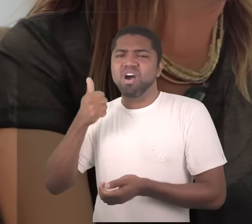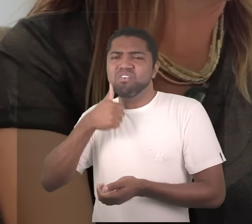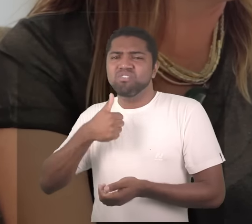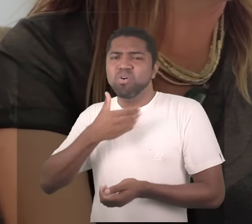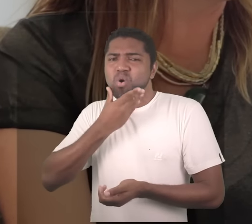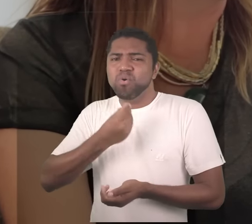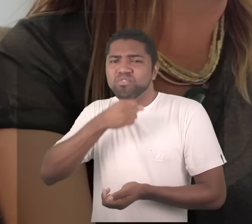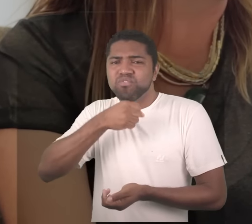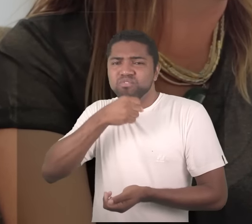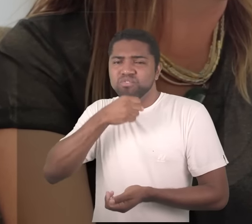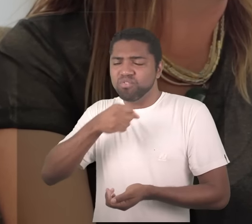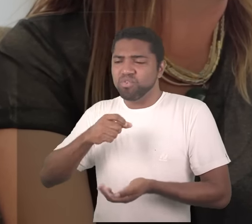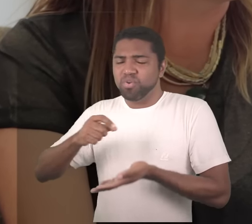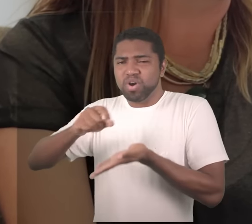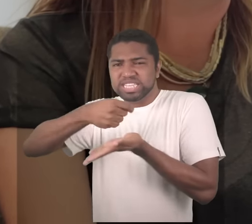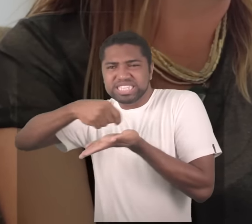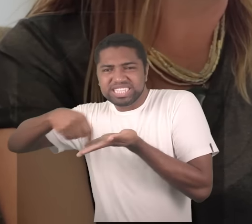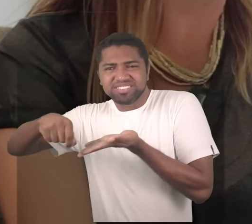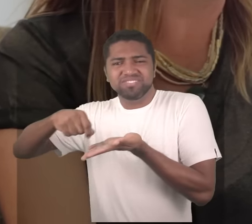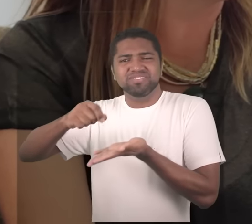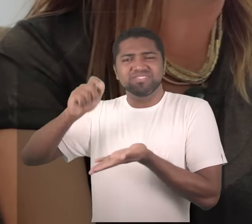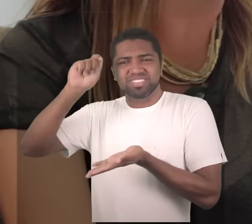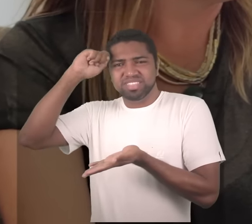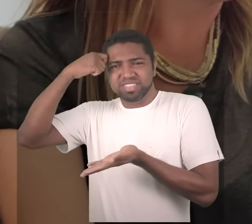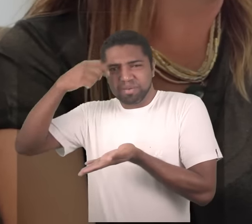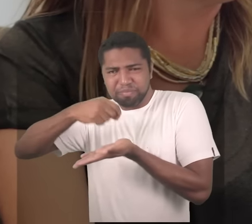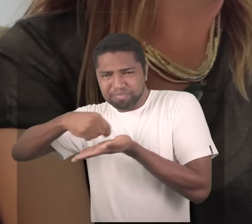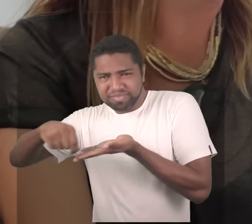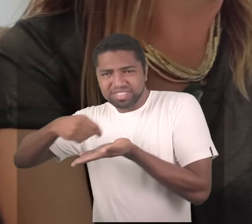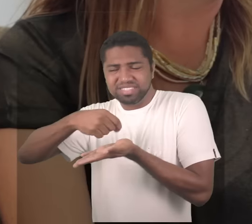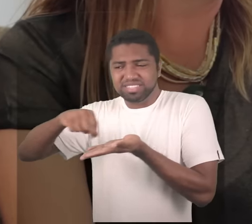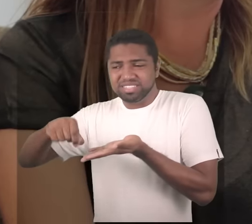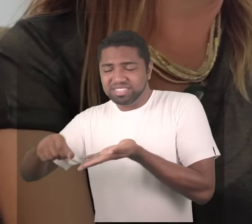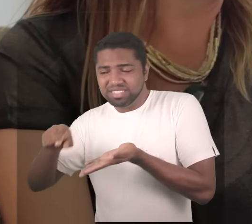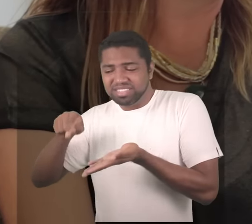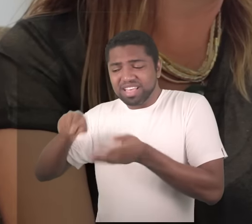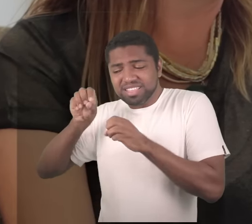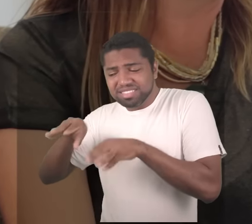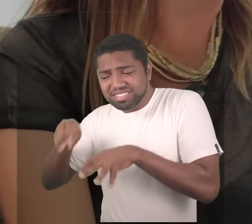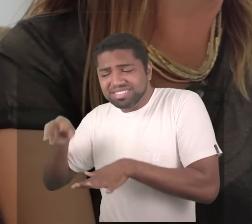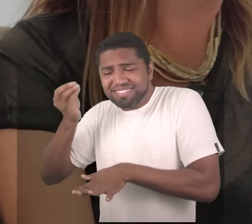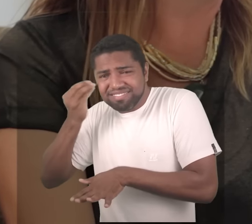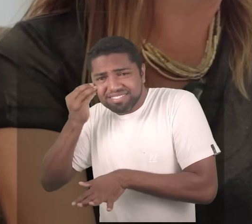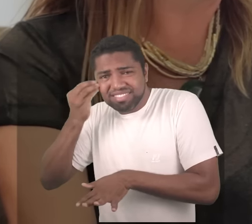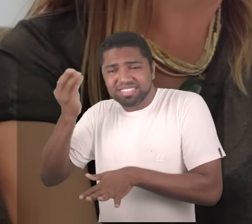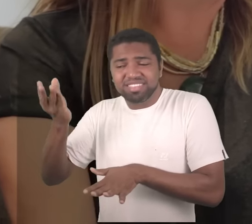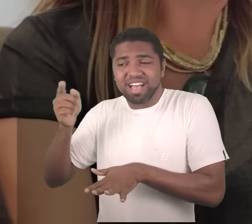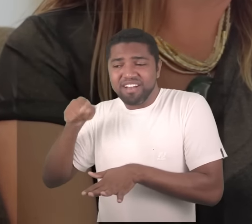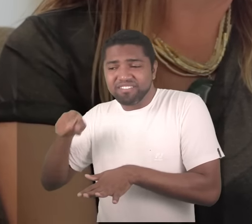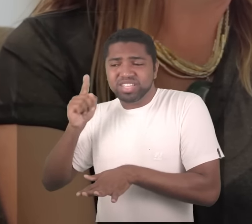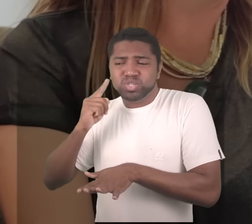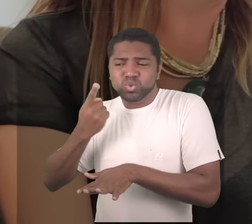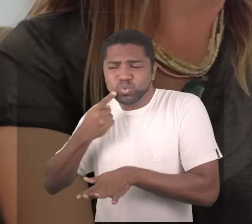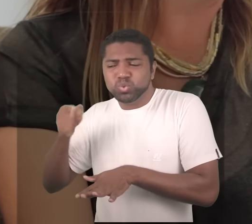forma tentar superar essa limitação até que vindo a